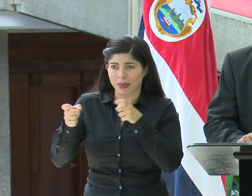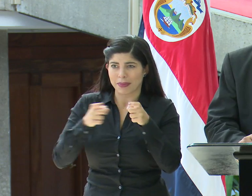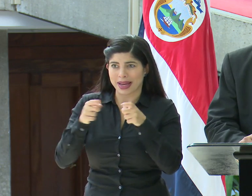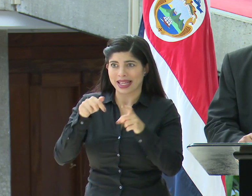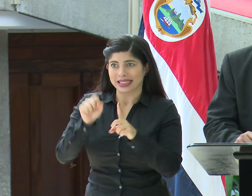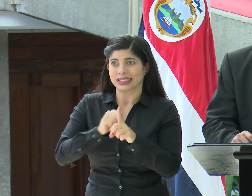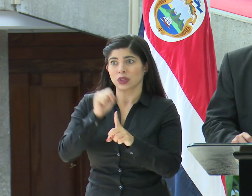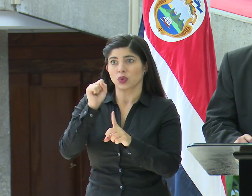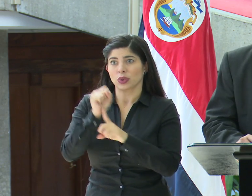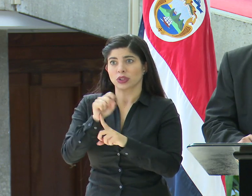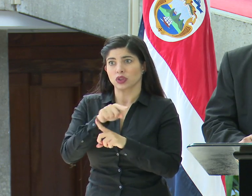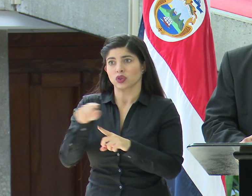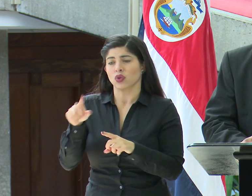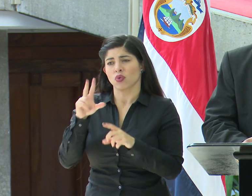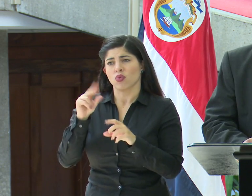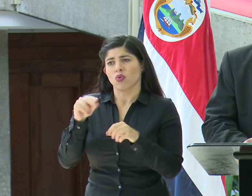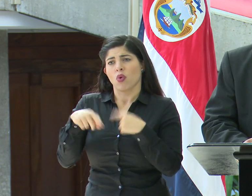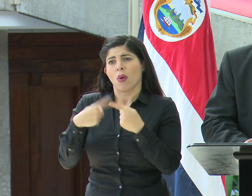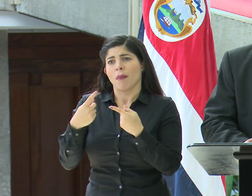situación.